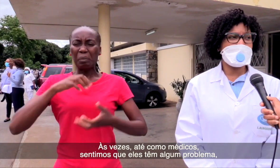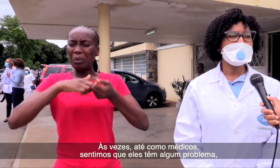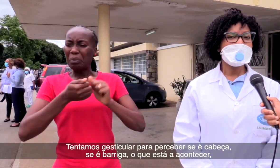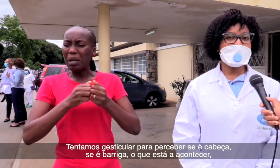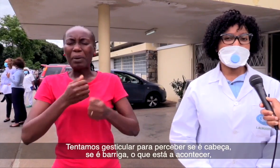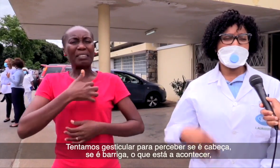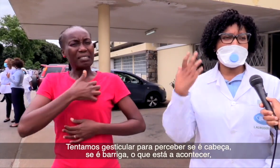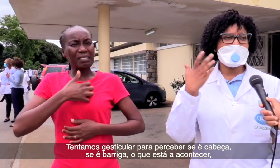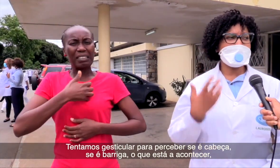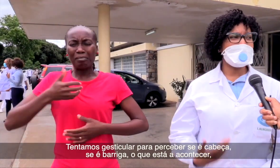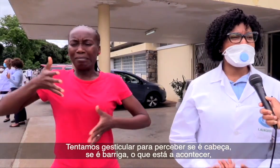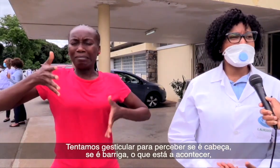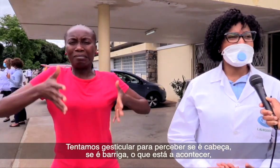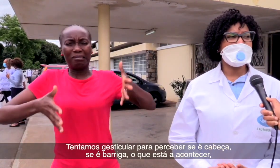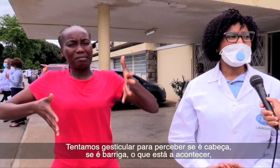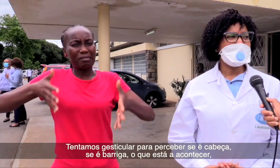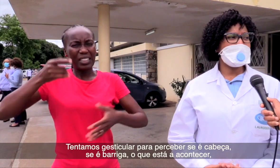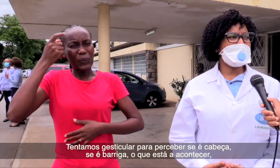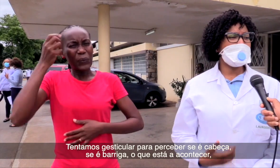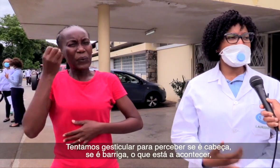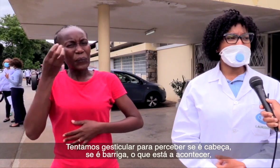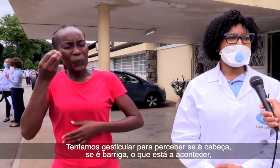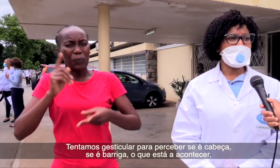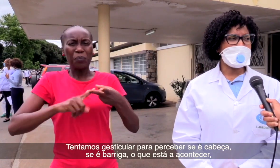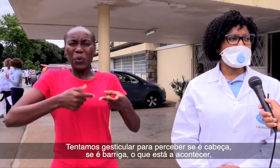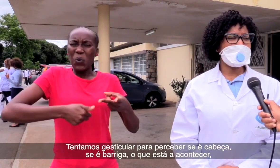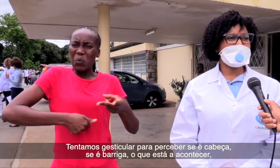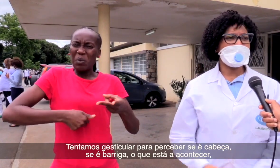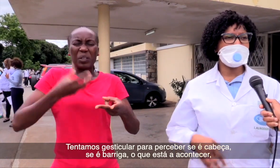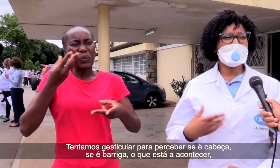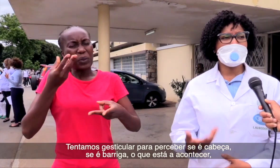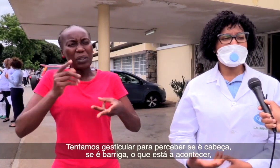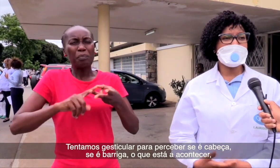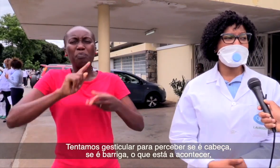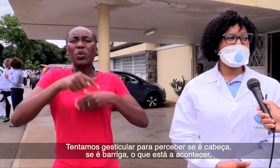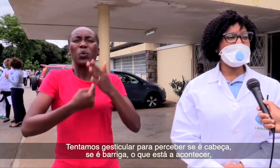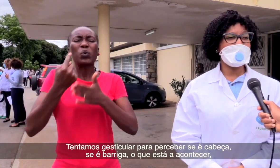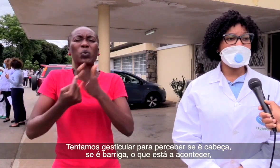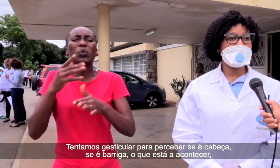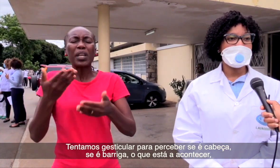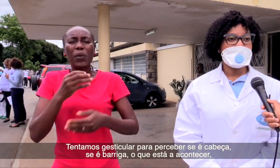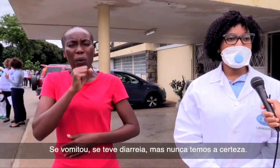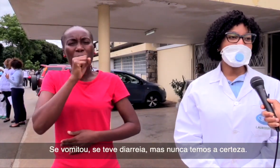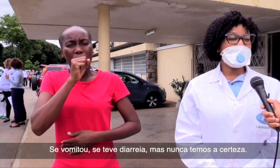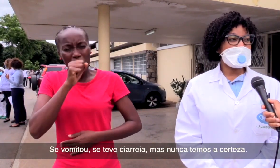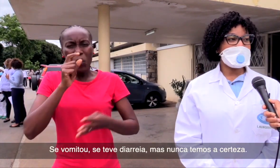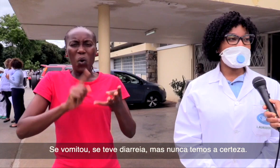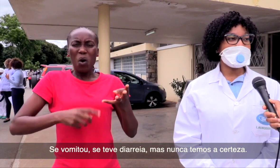se é a cabeça, se é a barriga, o que está a acontecer, se vomitou, se teve de areia. Mas nunca temos a certeza